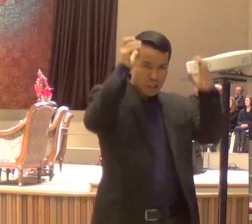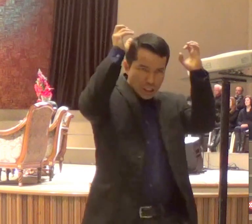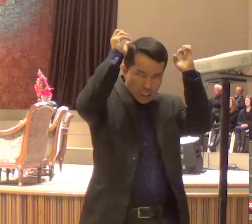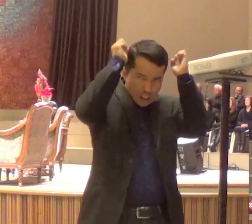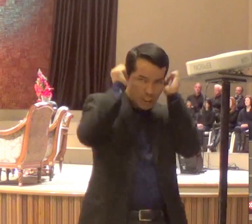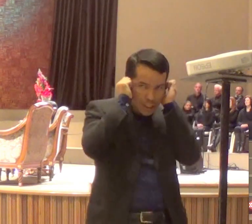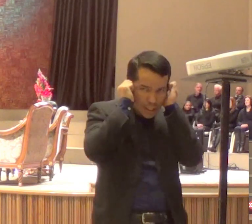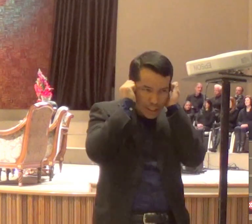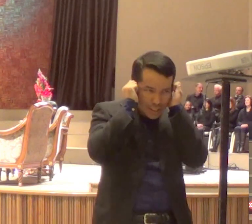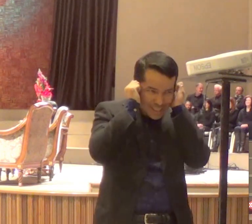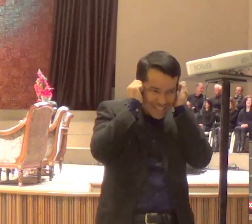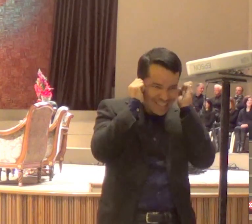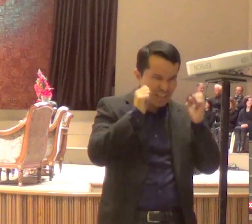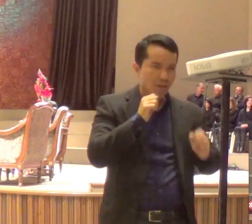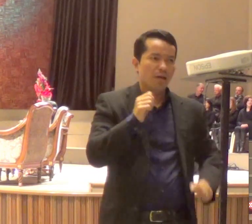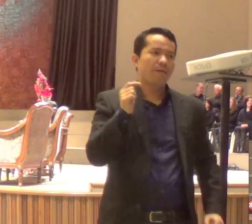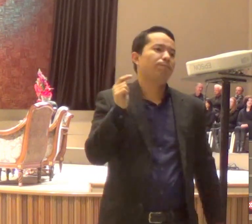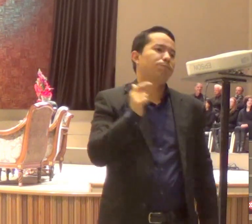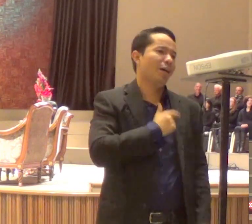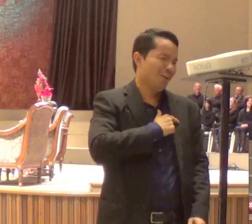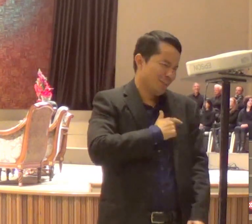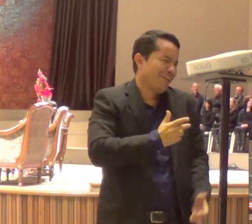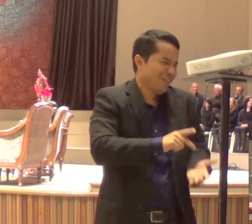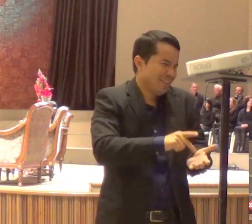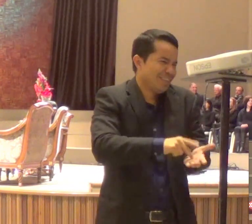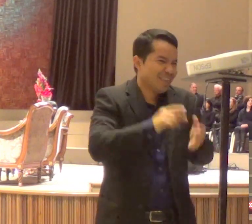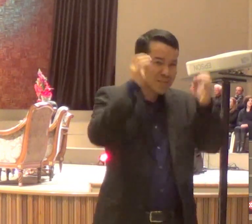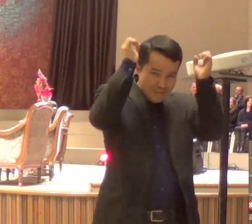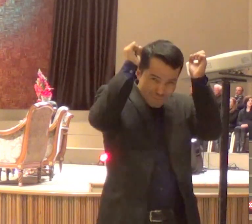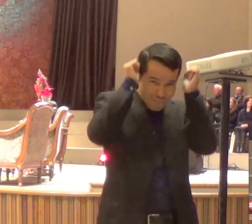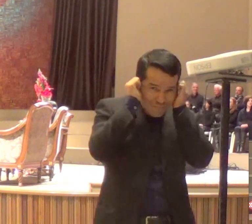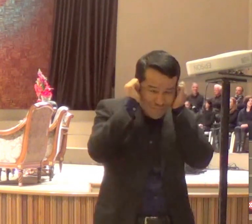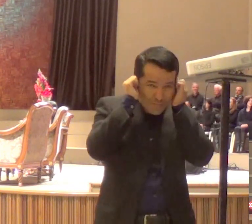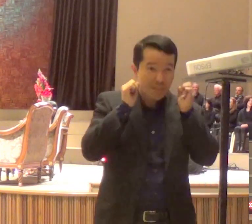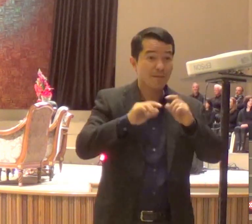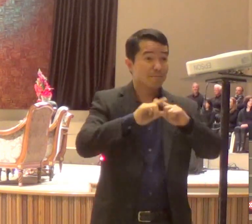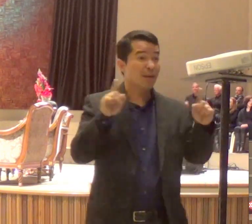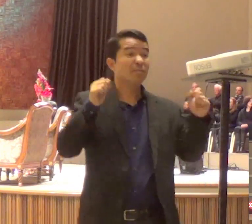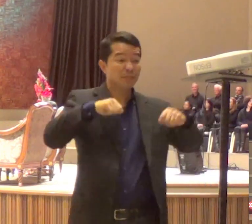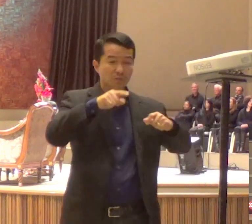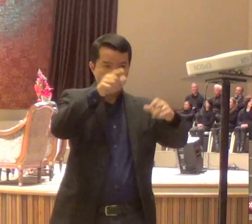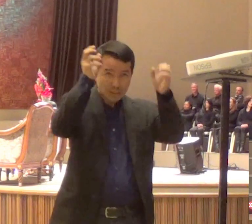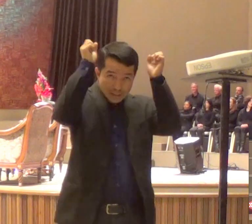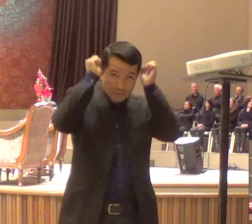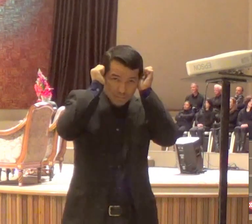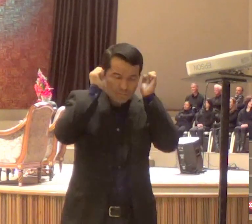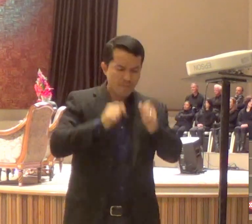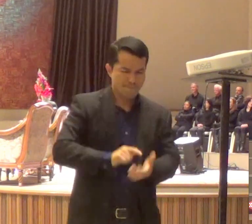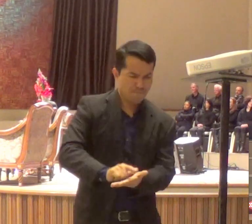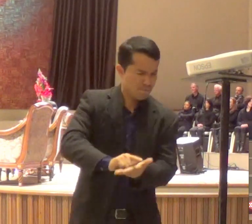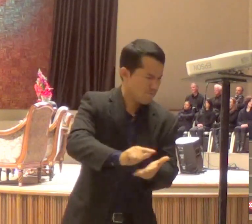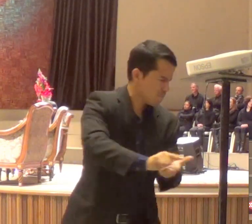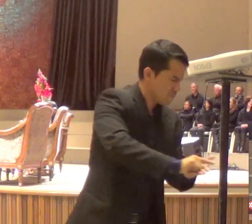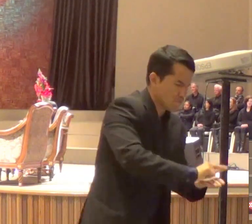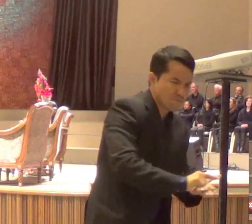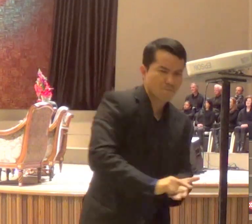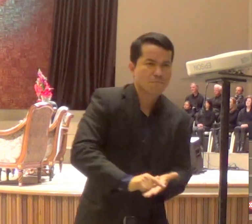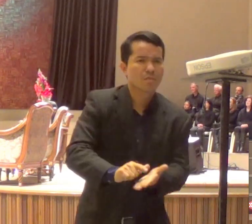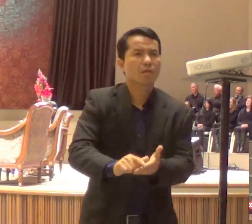verdade, é coisa feia, mas precisa dela, põe lá aquela toquinha, entra lá dentro, ajuda, gente, isso nunca mais